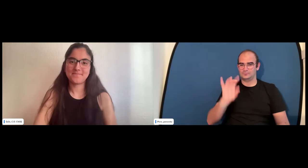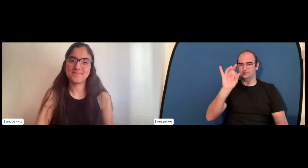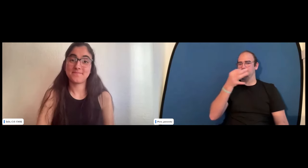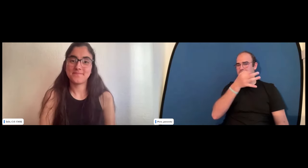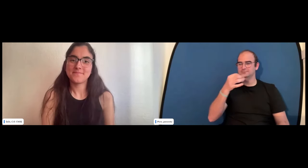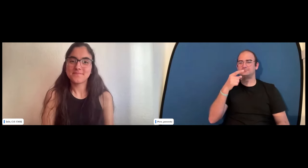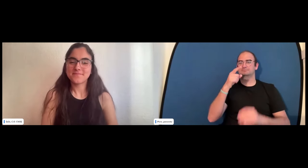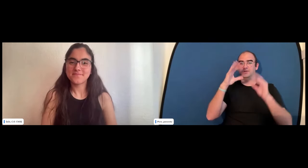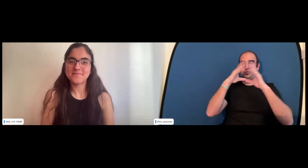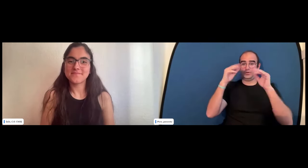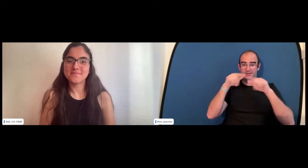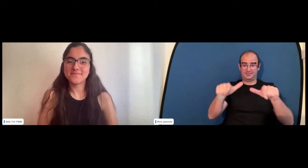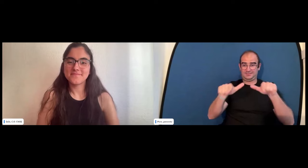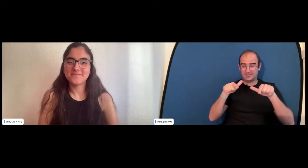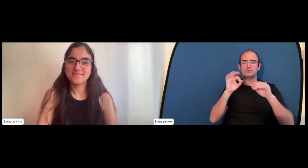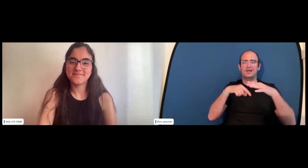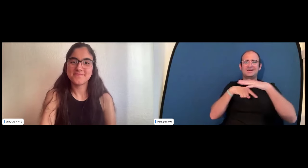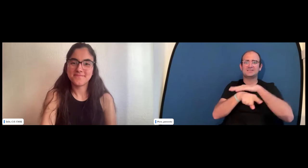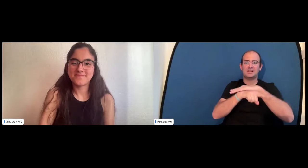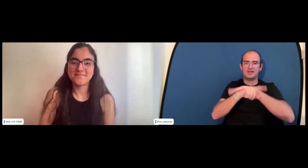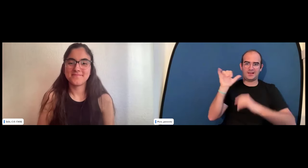para poder acceder a este trabajo